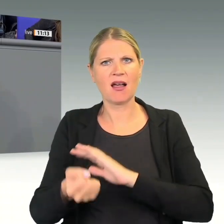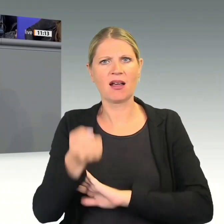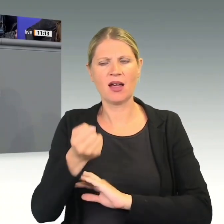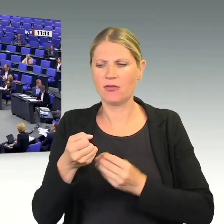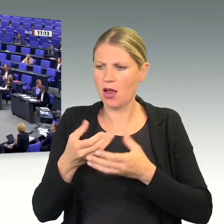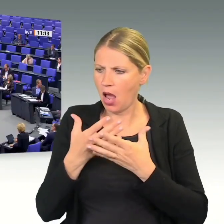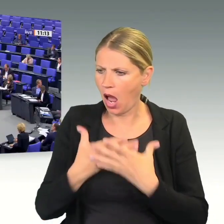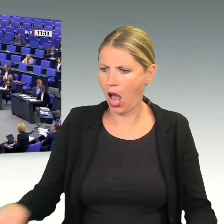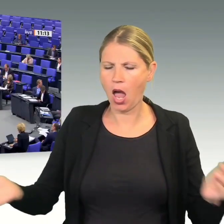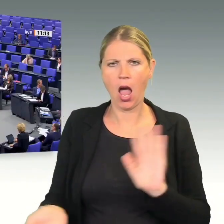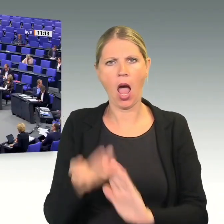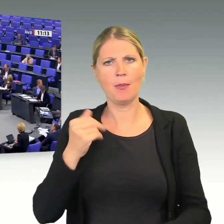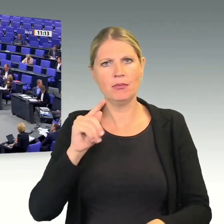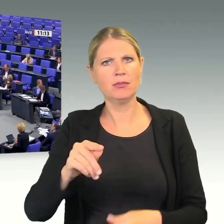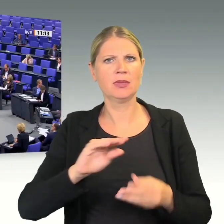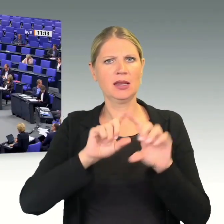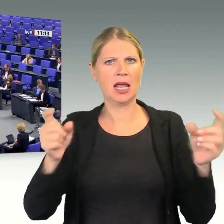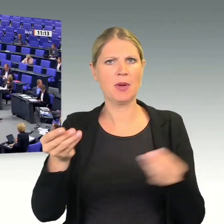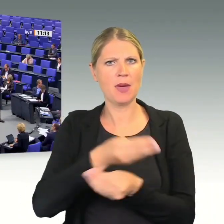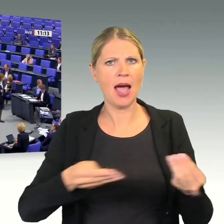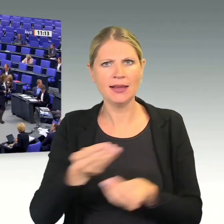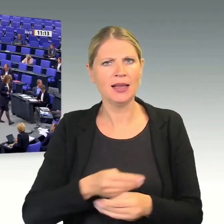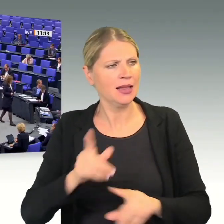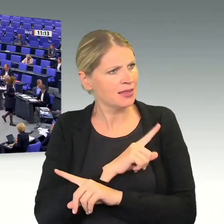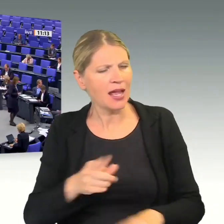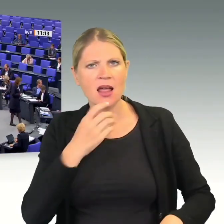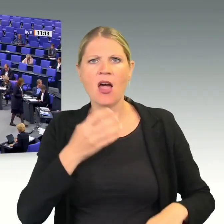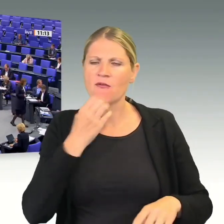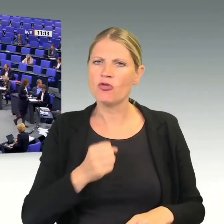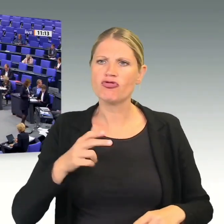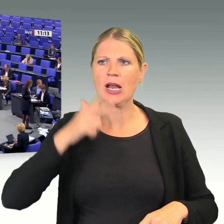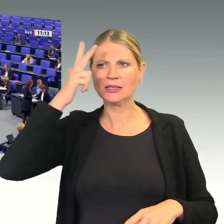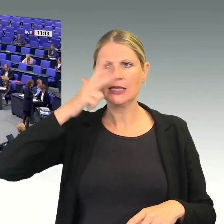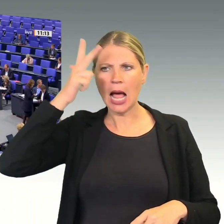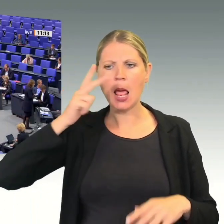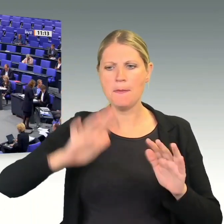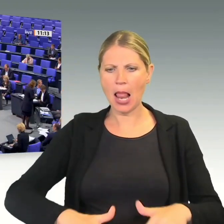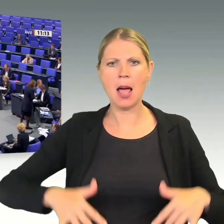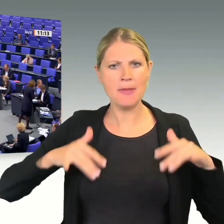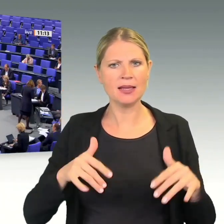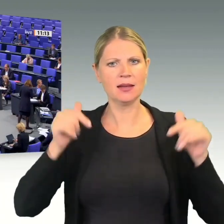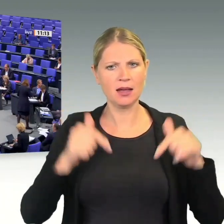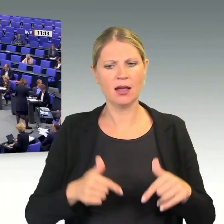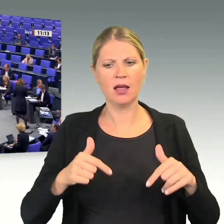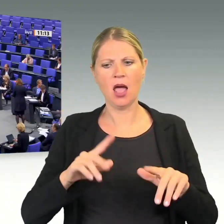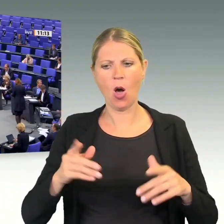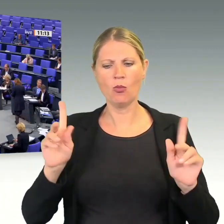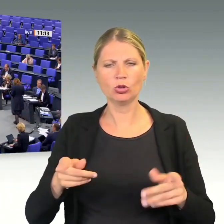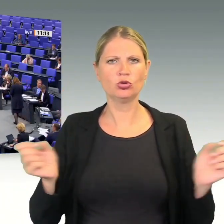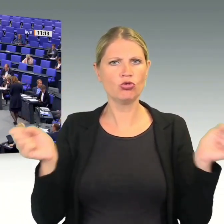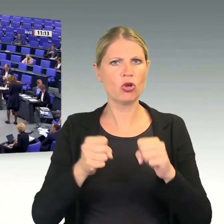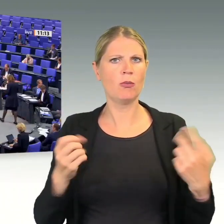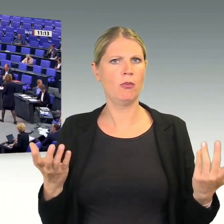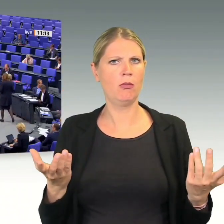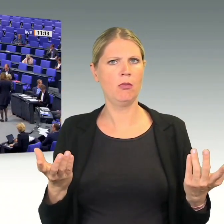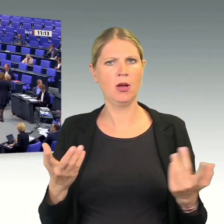Ich will, dass die nationalen Parlamente bei Handelsverträgen zustimmen müssen. deshalb darf das auch nicht gesplittet werden. Und es ist auch geleakt worden. Die EU-Kommission plant